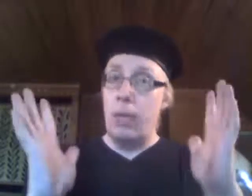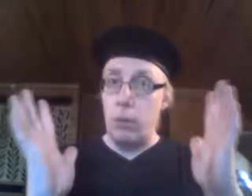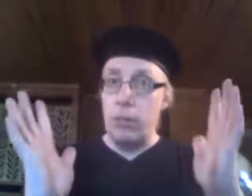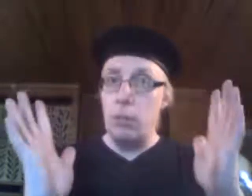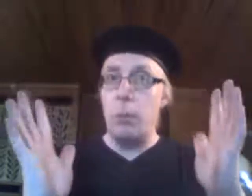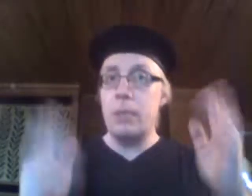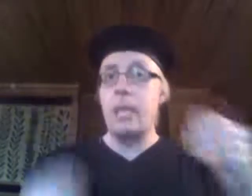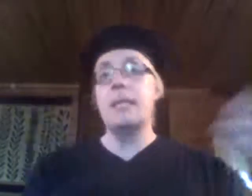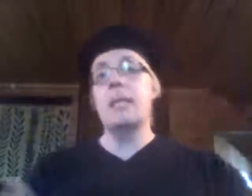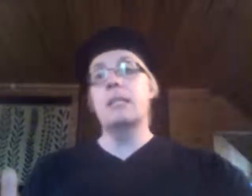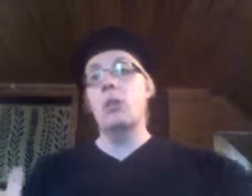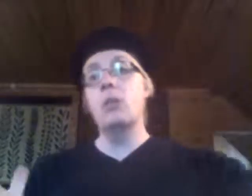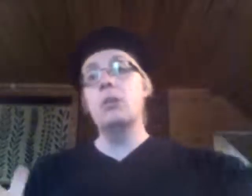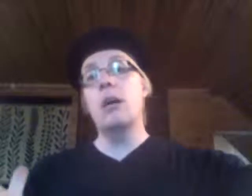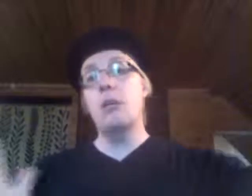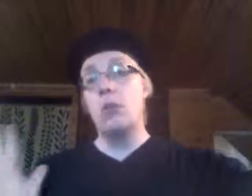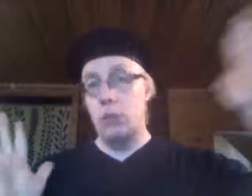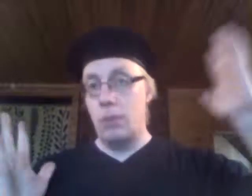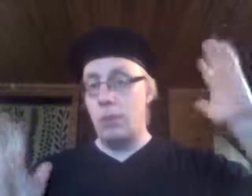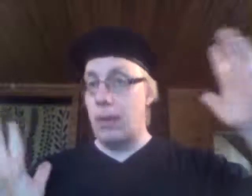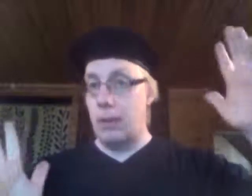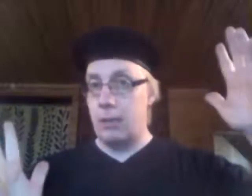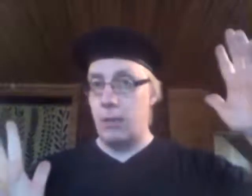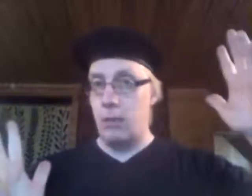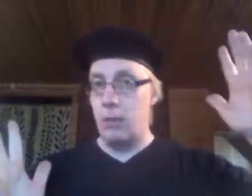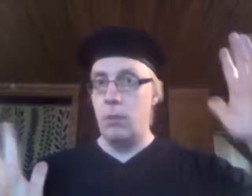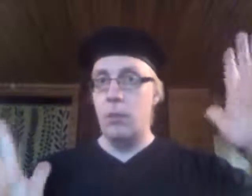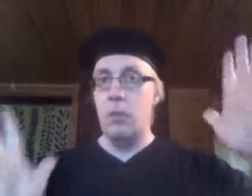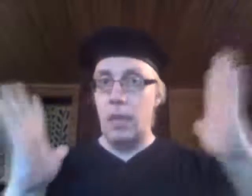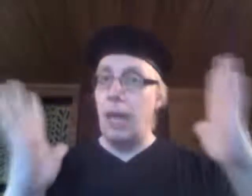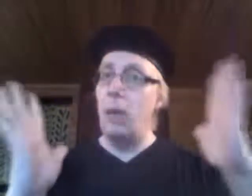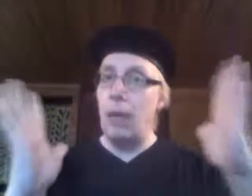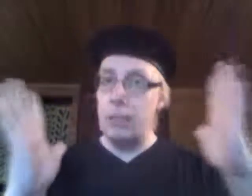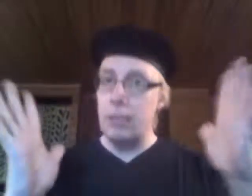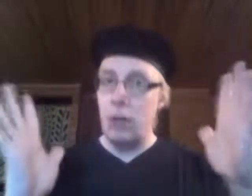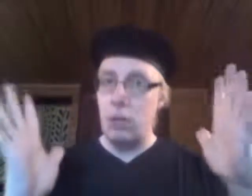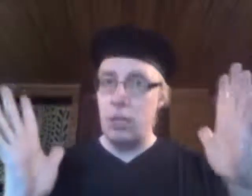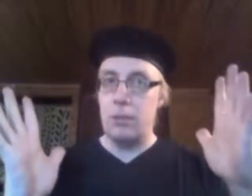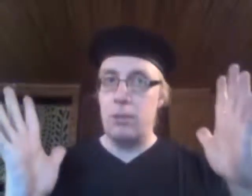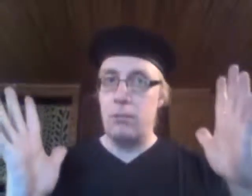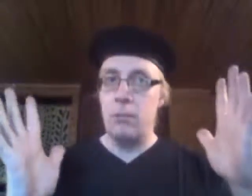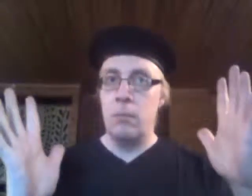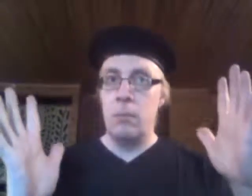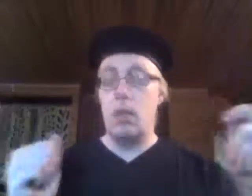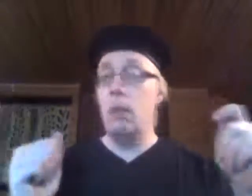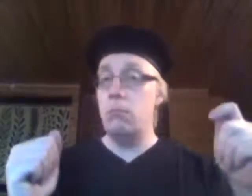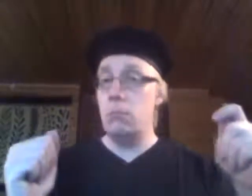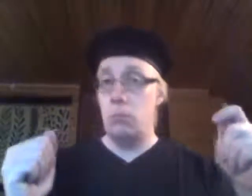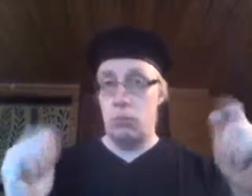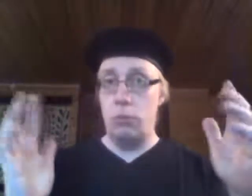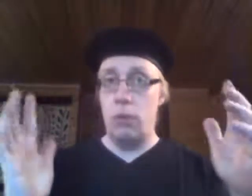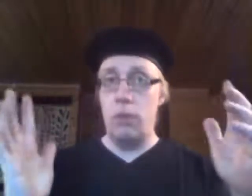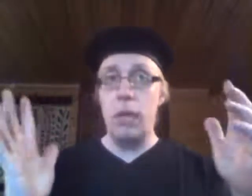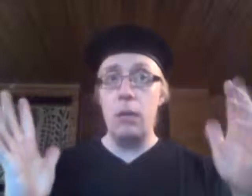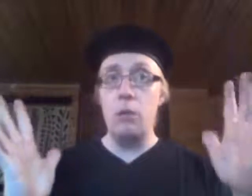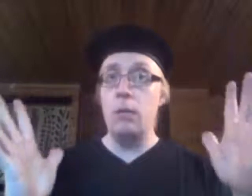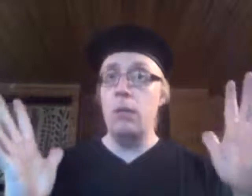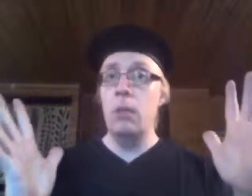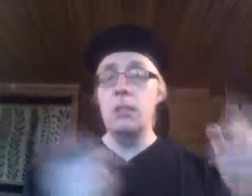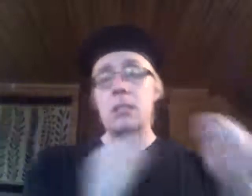joku isompi tähti ja se ottaa koko sen paras valon. Se haluaa sitä osansa. Ja kun Trump tulee vierailulle. Se